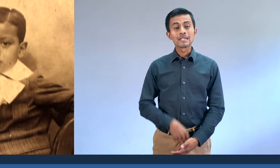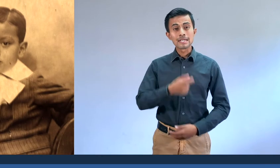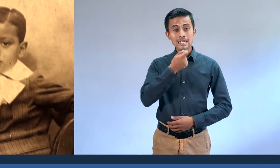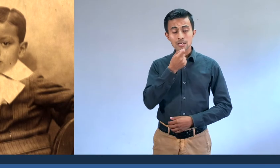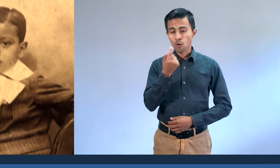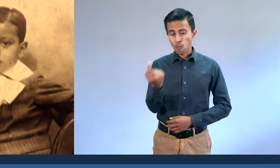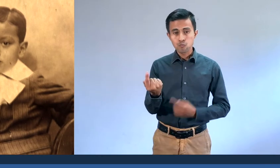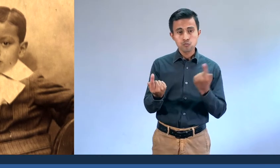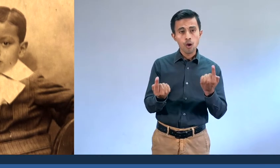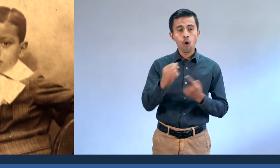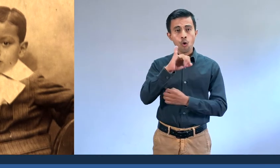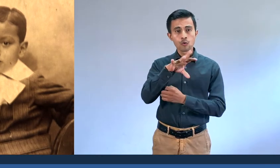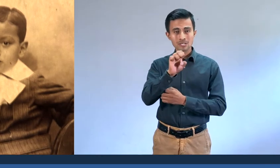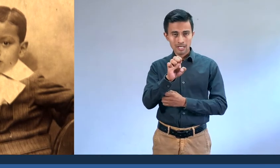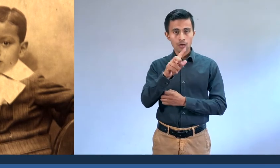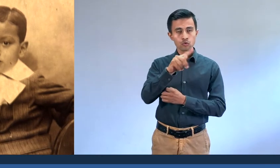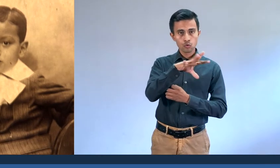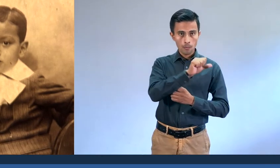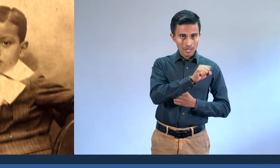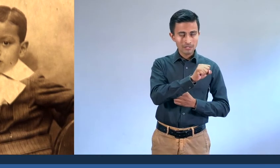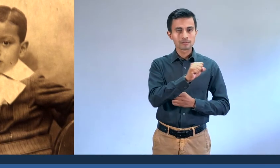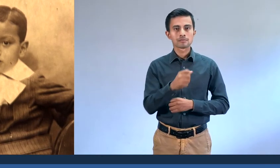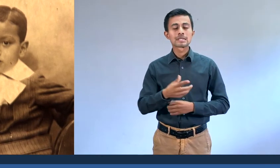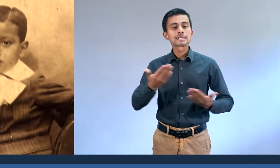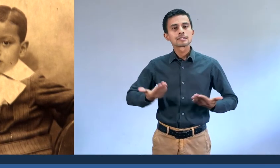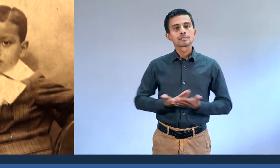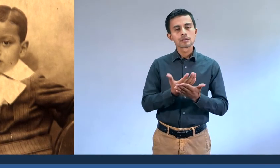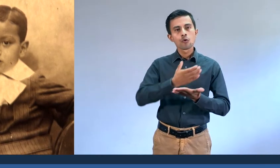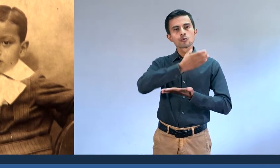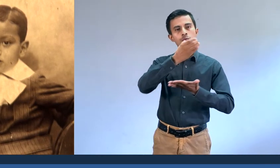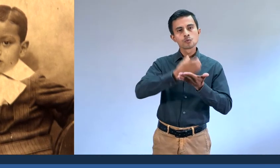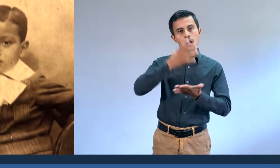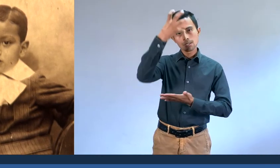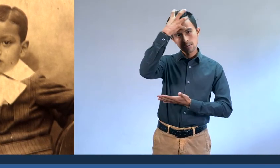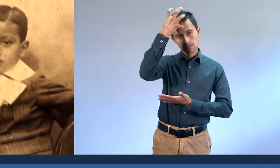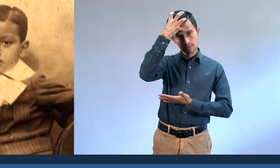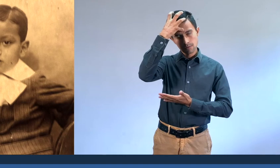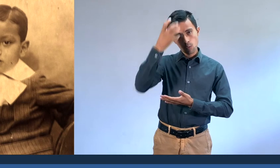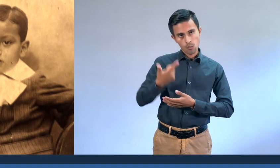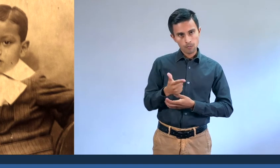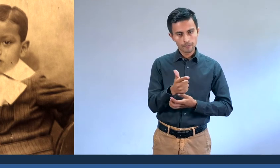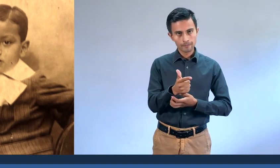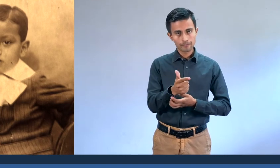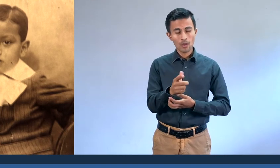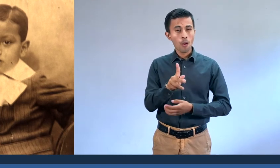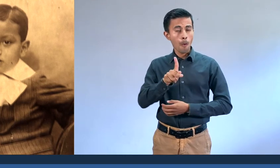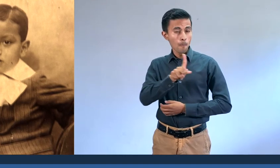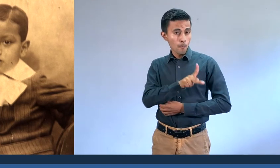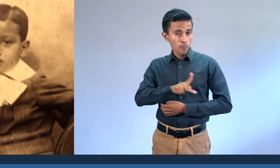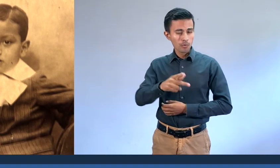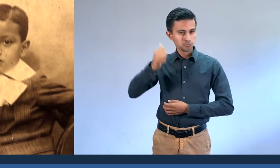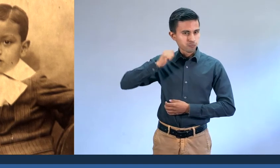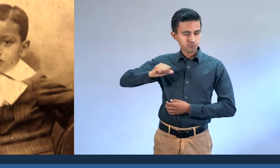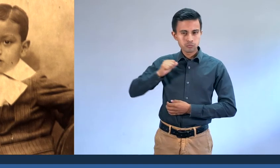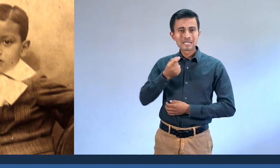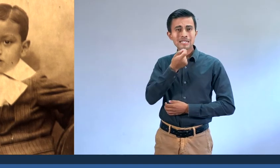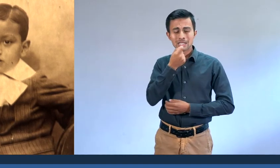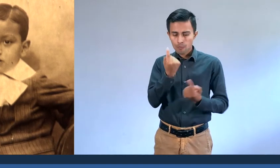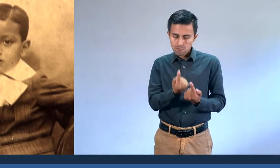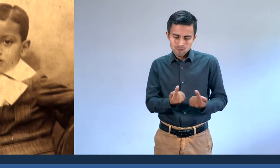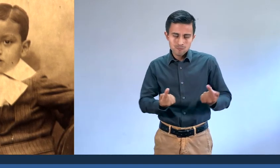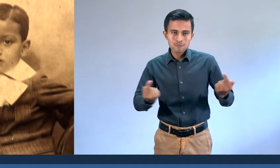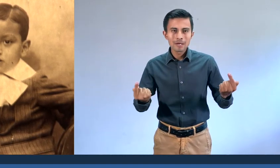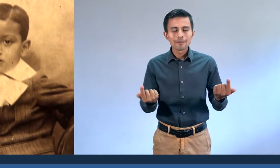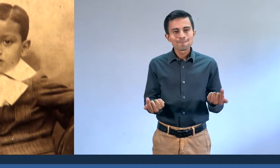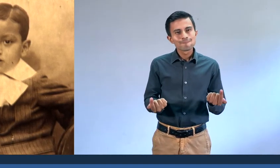Los niños José y Tomás Chávez Morado nacieron en la ciudad de Silao, Guanajuato, un poblado en donde la niñez se desarrollaba en un